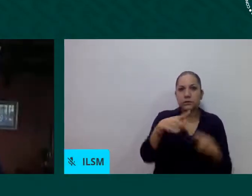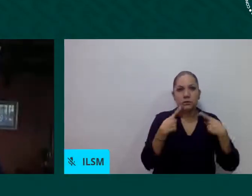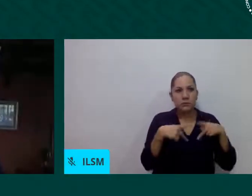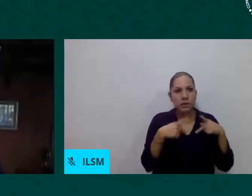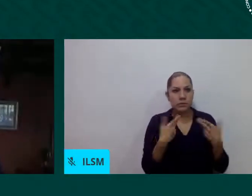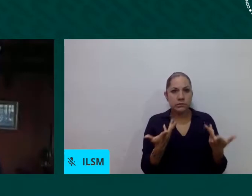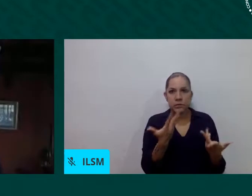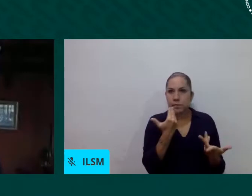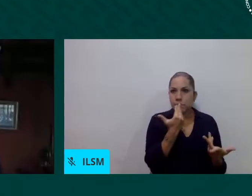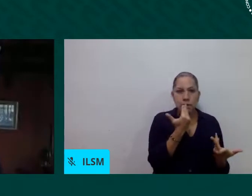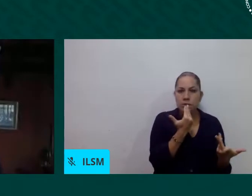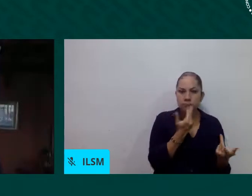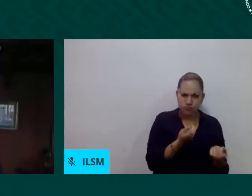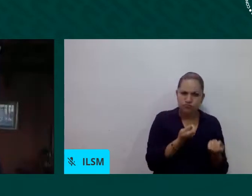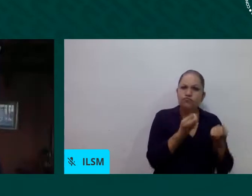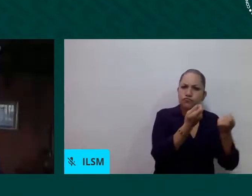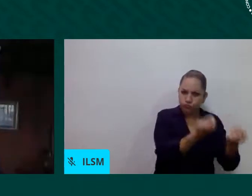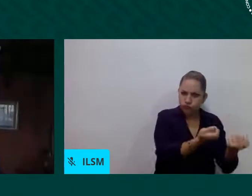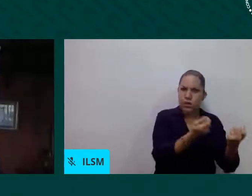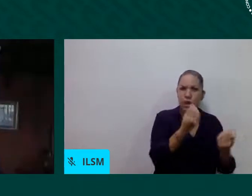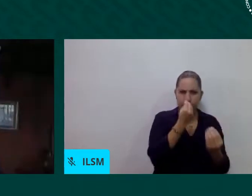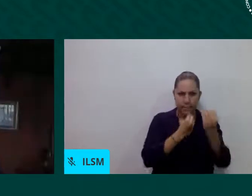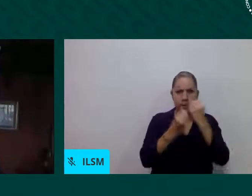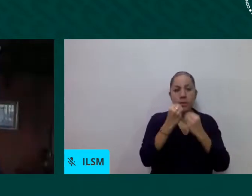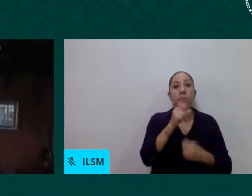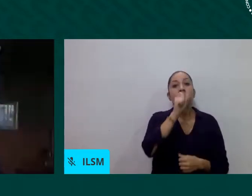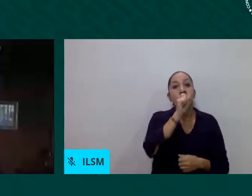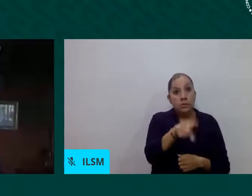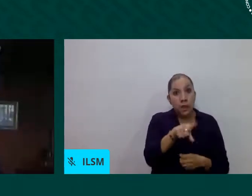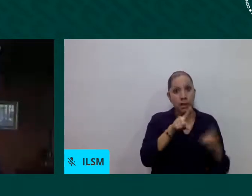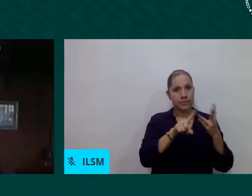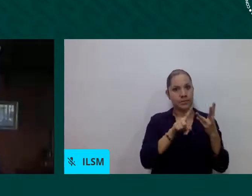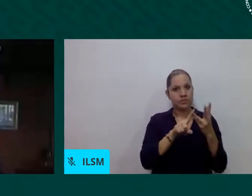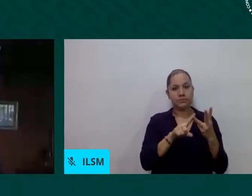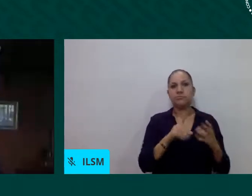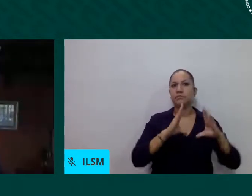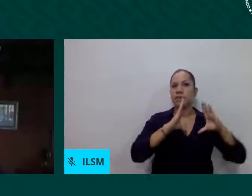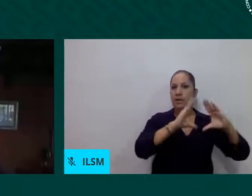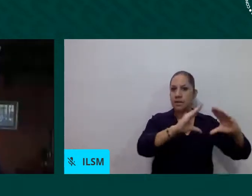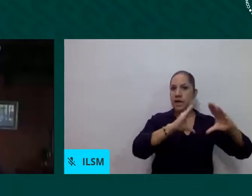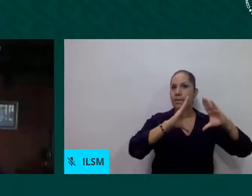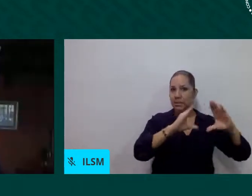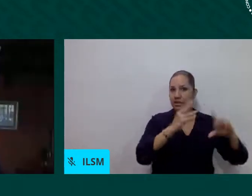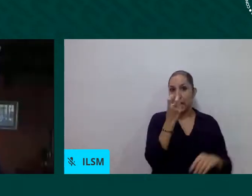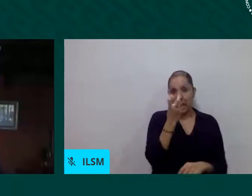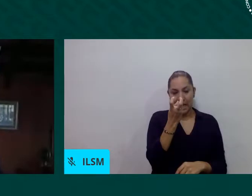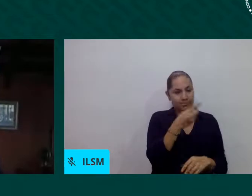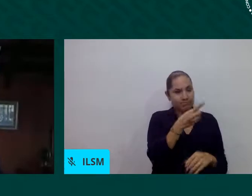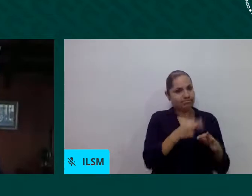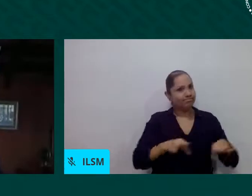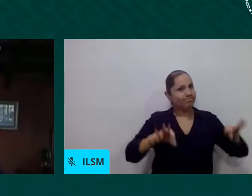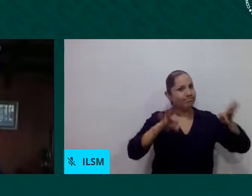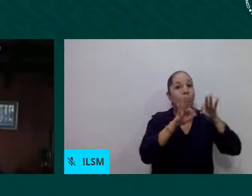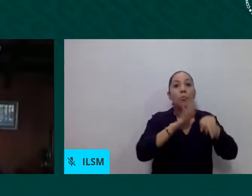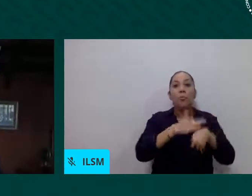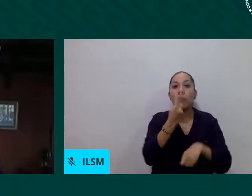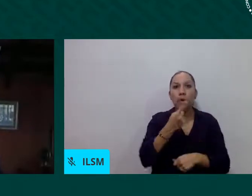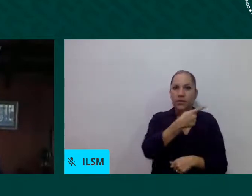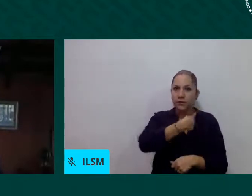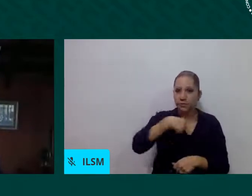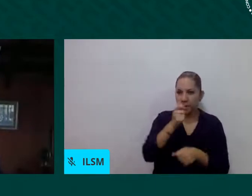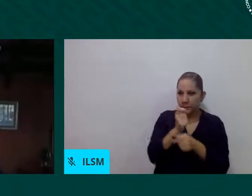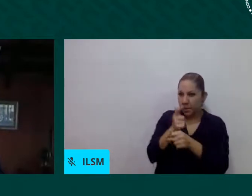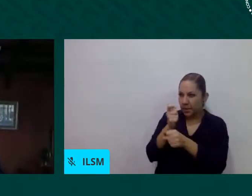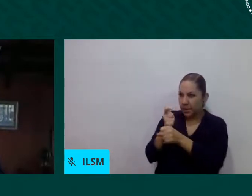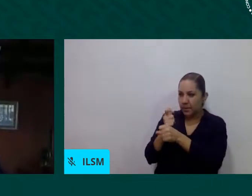importante porque nos dimos cuenta que había una brecha digital mucho más poderosa que